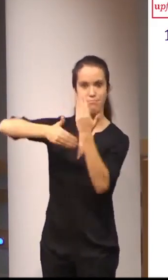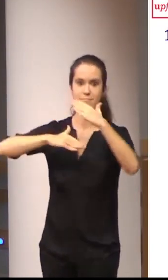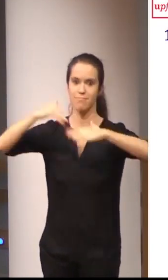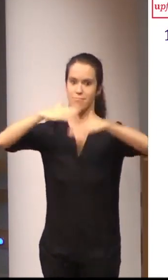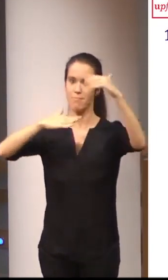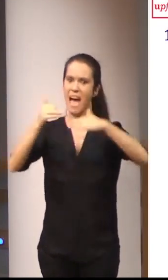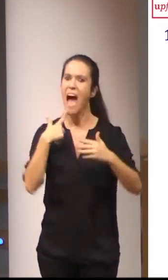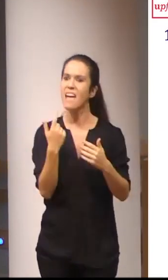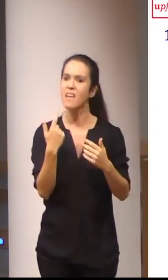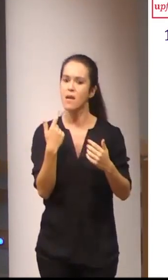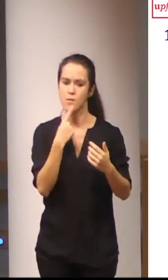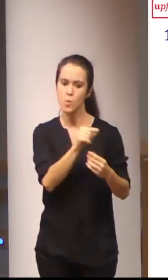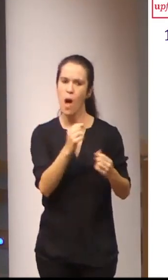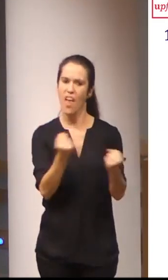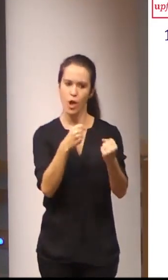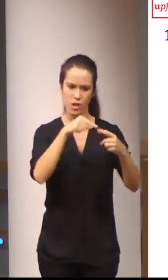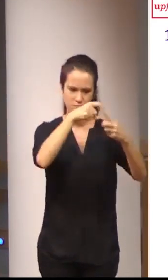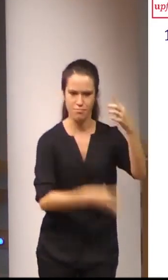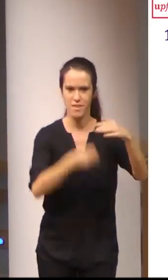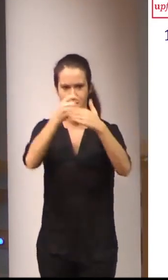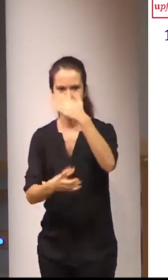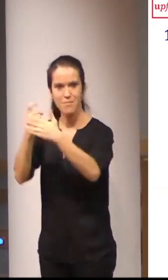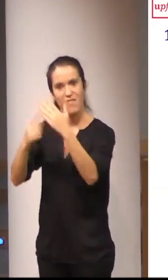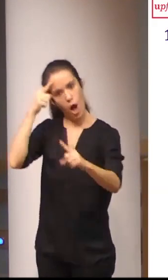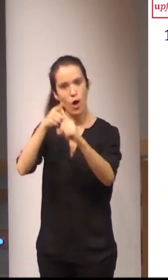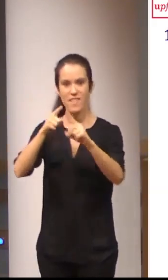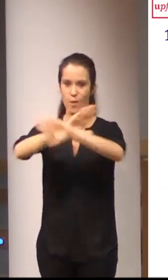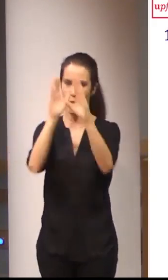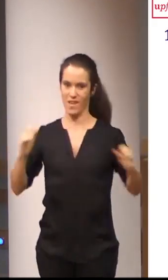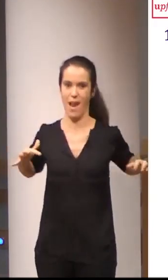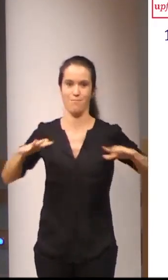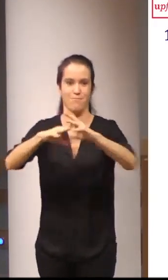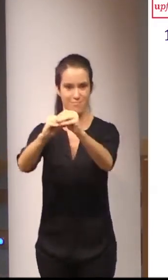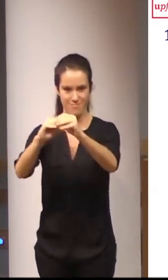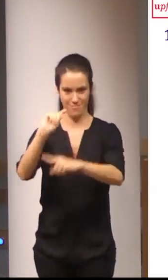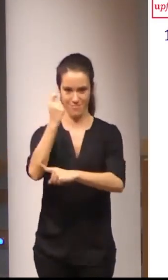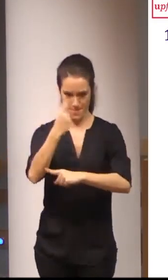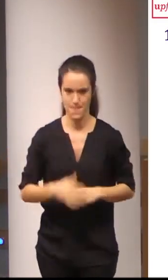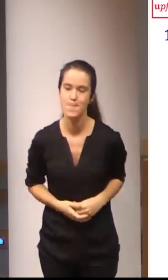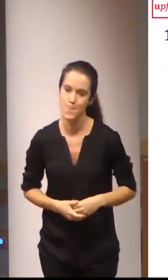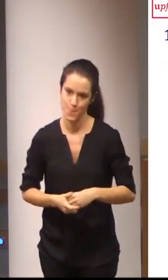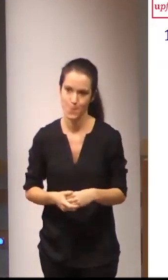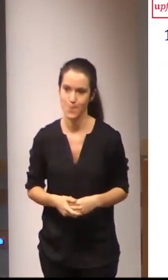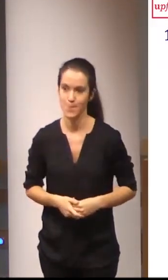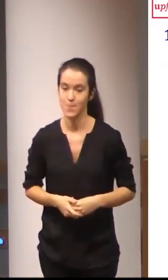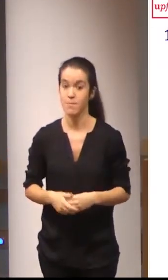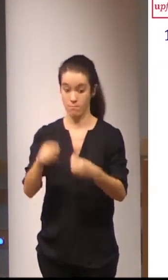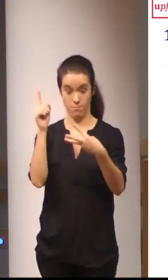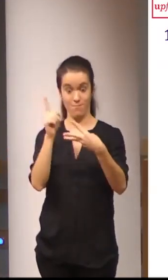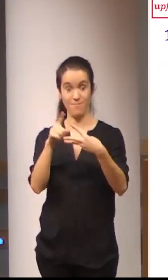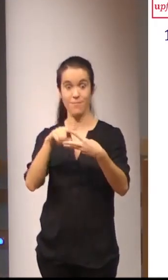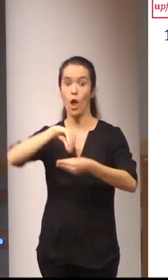abanico de acciones que contribuye ao objetivo final de cada unha destes dominios. En primer lugar, a